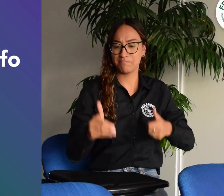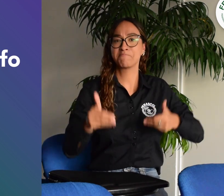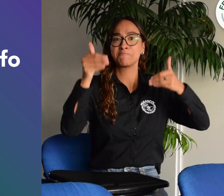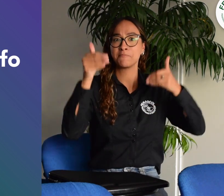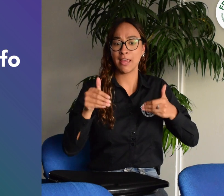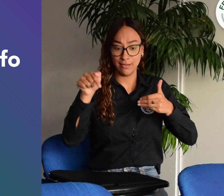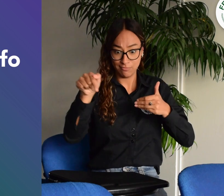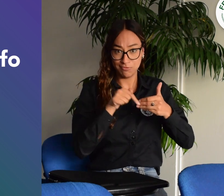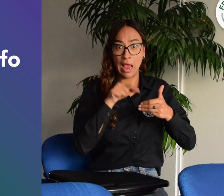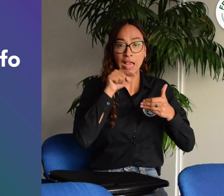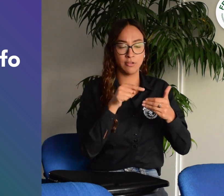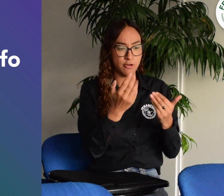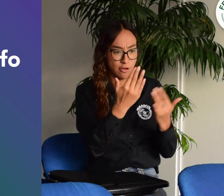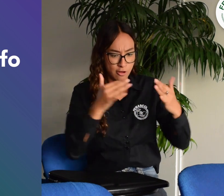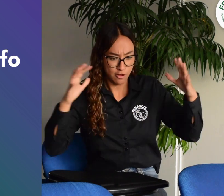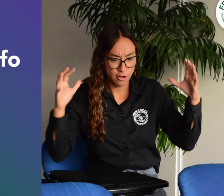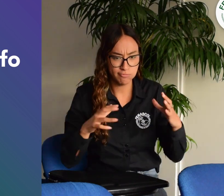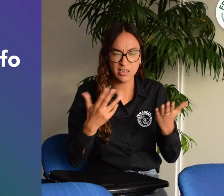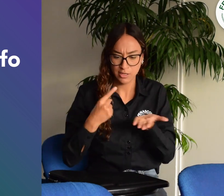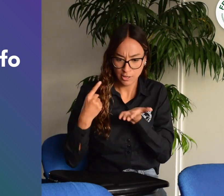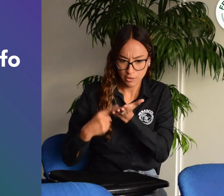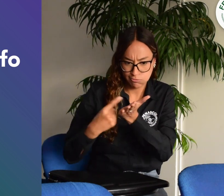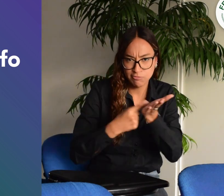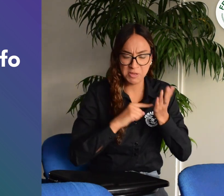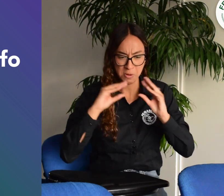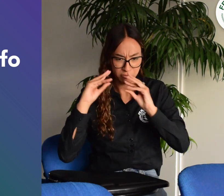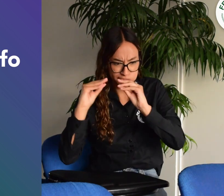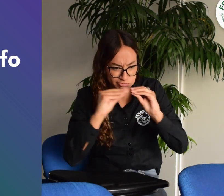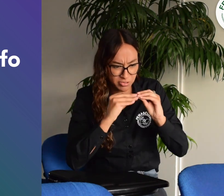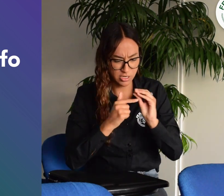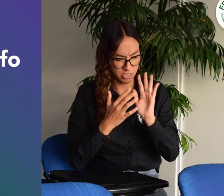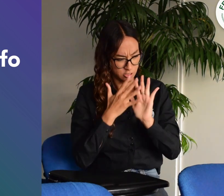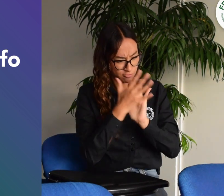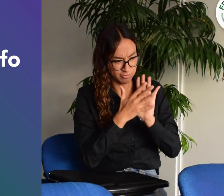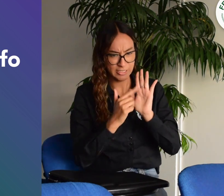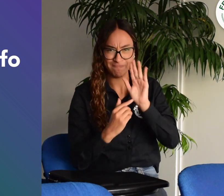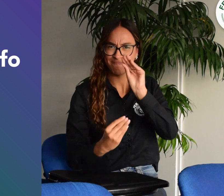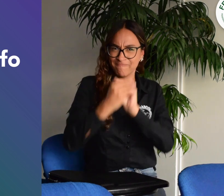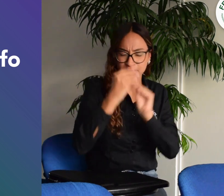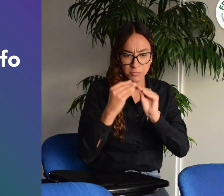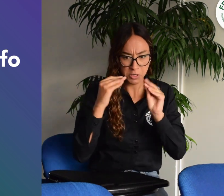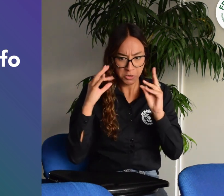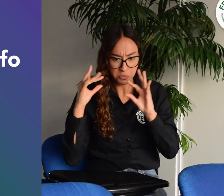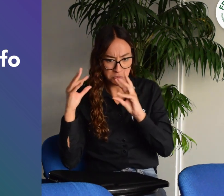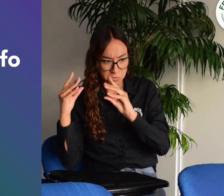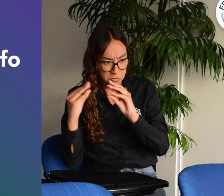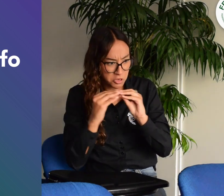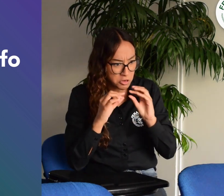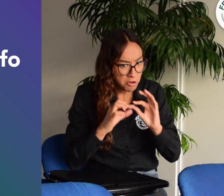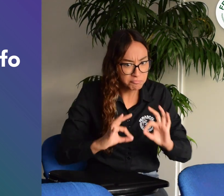tres años para presentar una lengua de señas sistematizada, resultada de debates, acuerdos